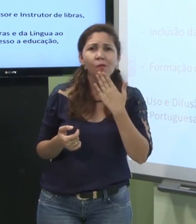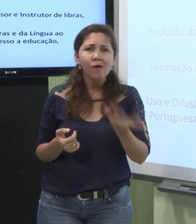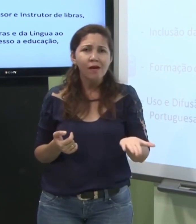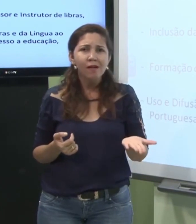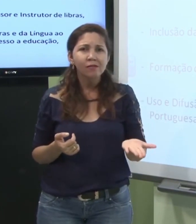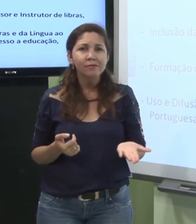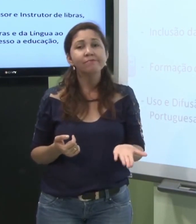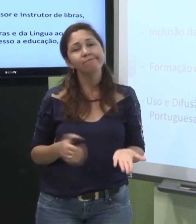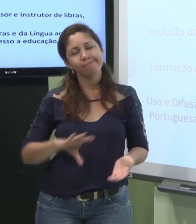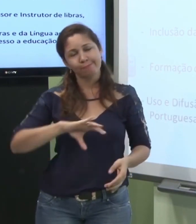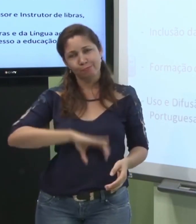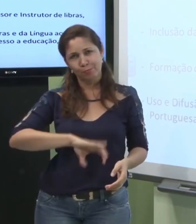português